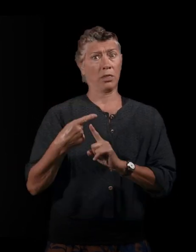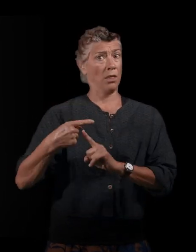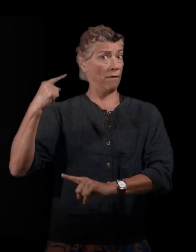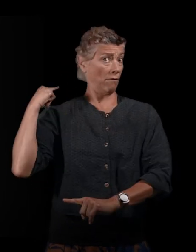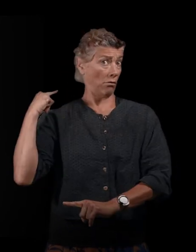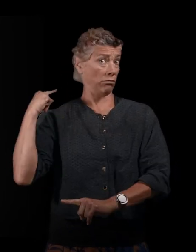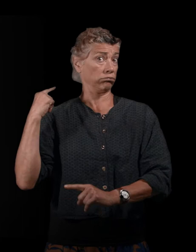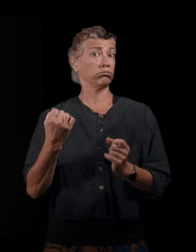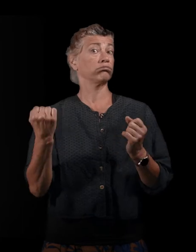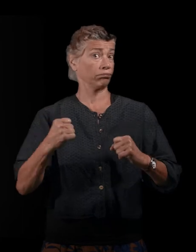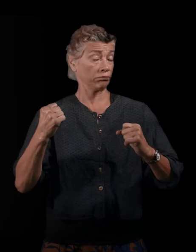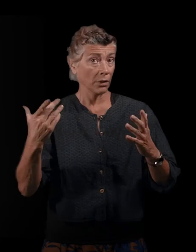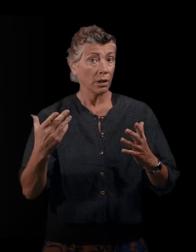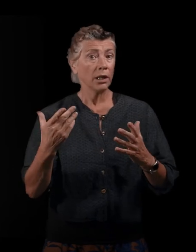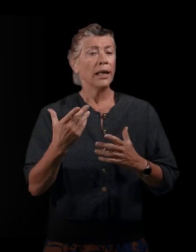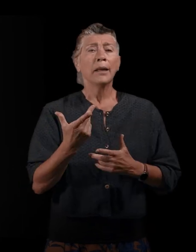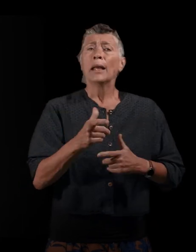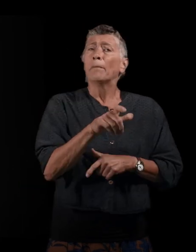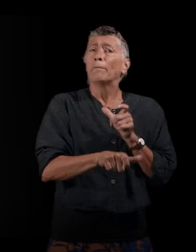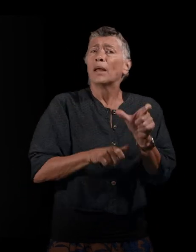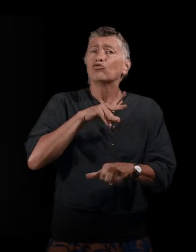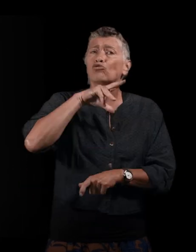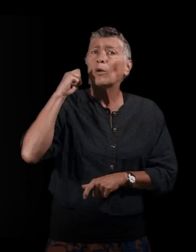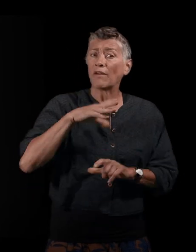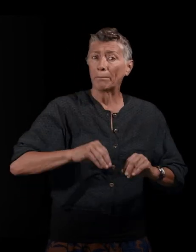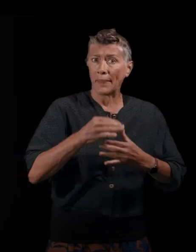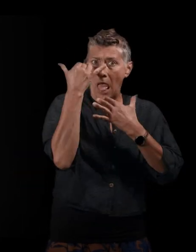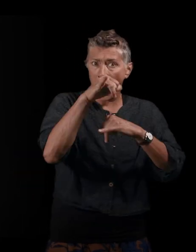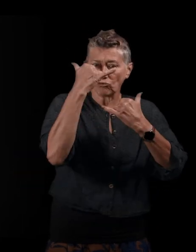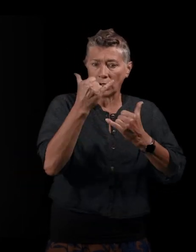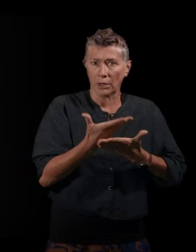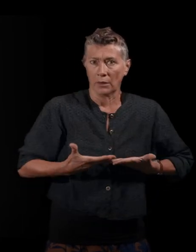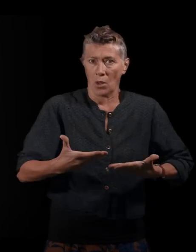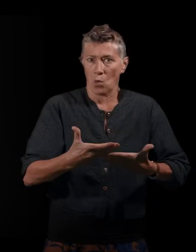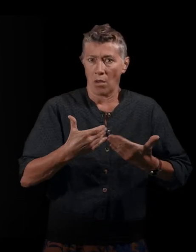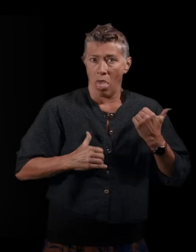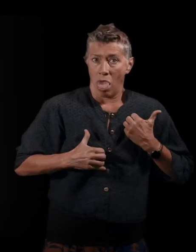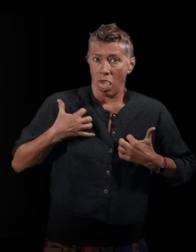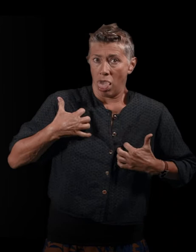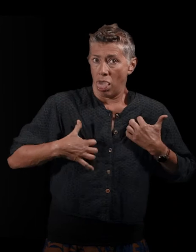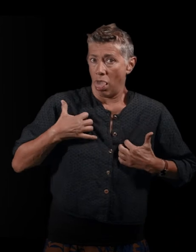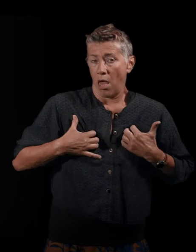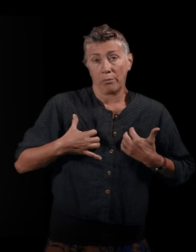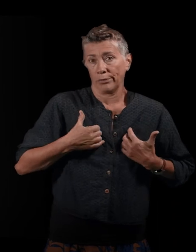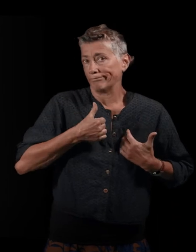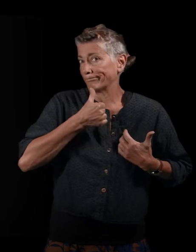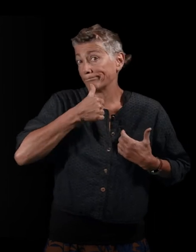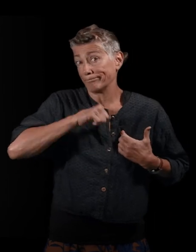Et pour les Juifs d'Algérie qui vont se retrouver dans une situation inextricable, ils vont être obligés, je le fais très